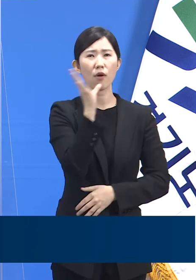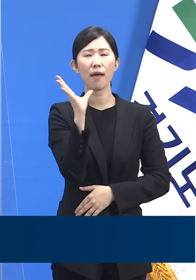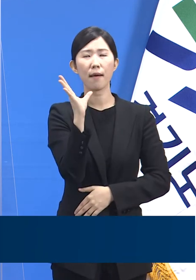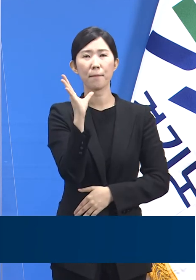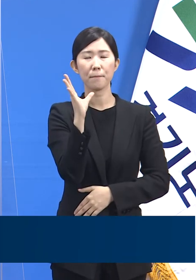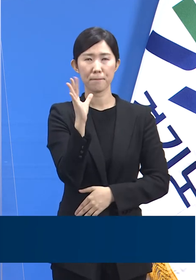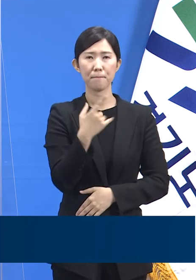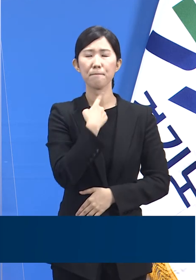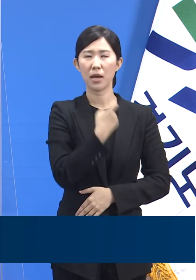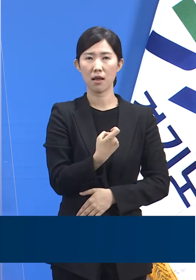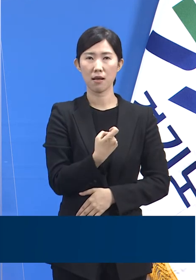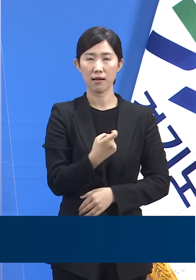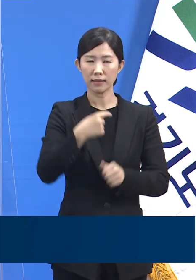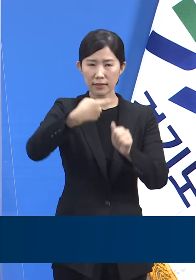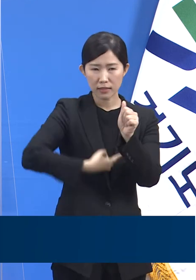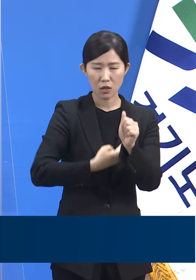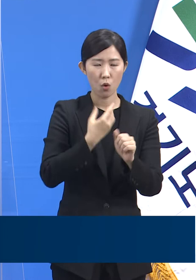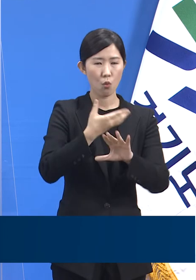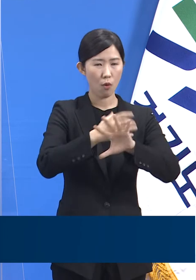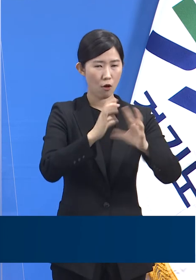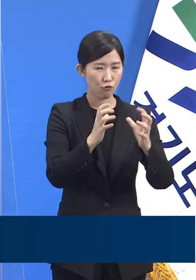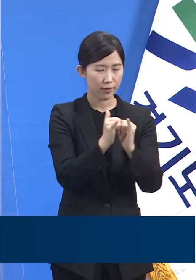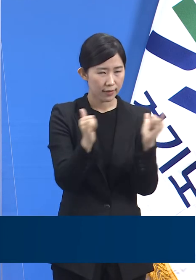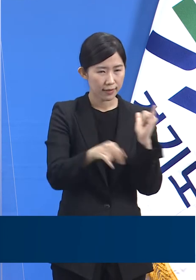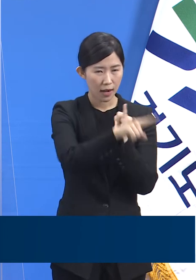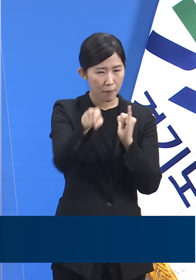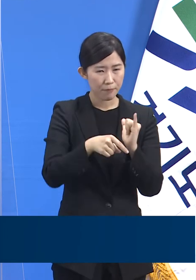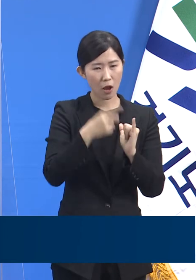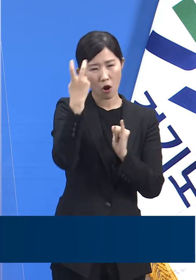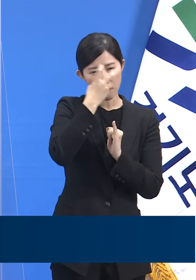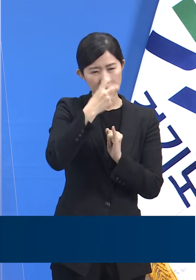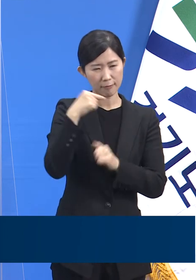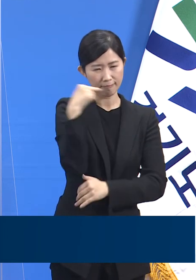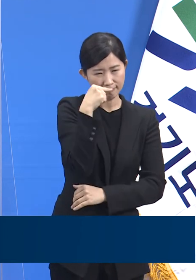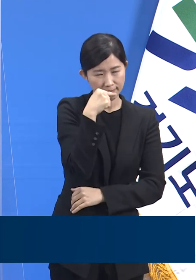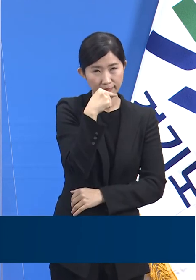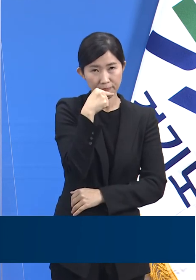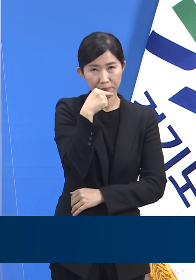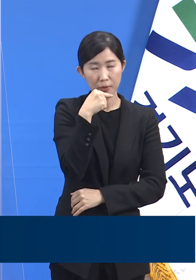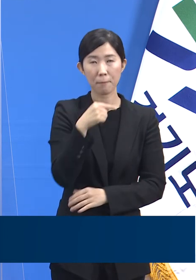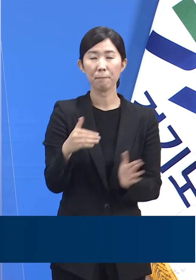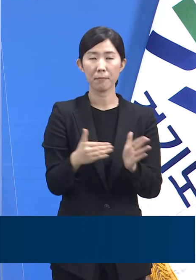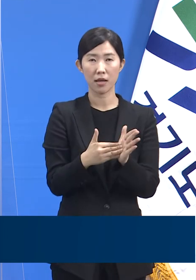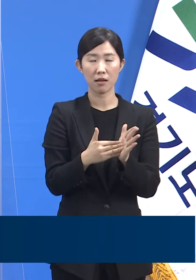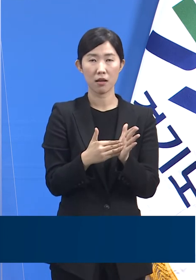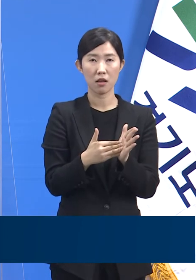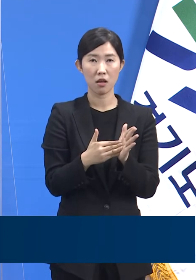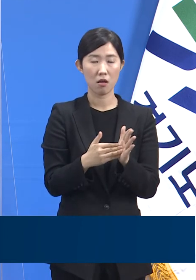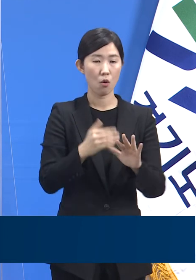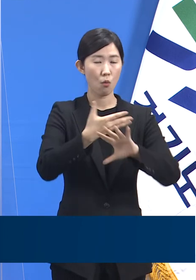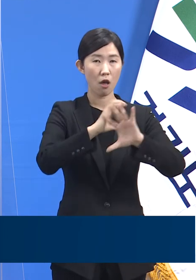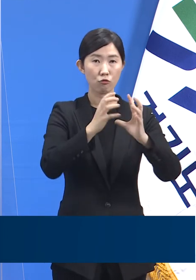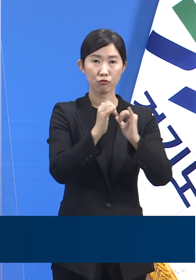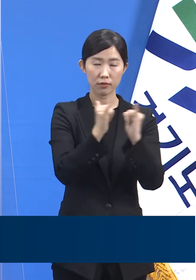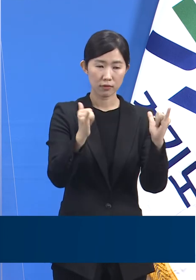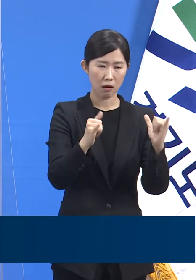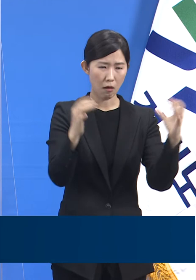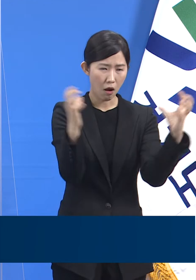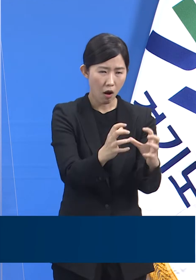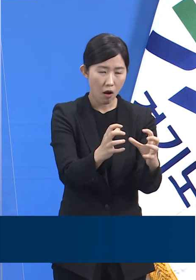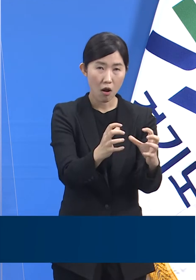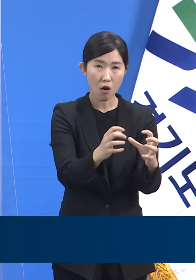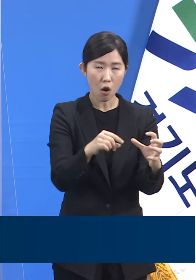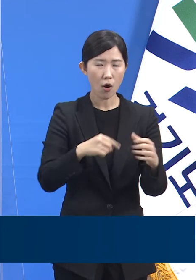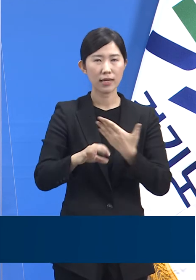검사 지원 정책을 강화했습니다. 외국인 거주, 밀집 지역 등의 임시선별검사소를 추가